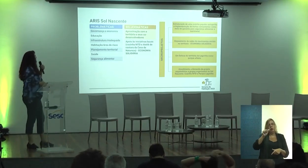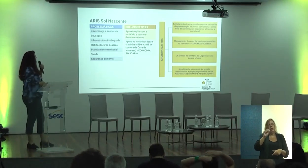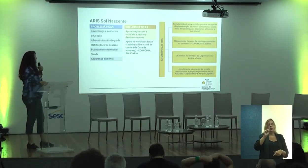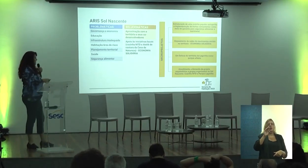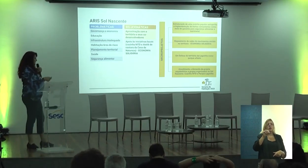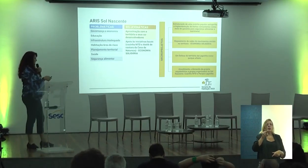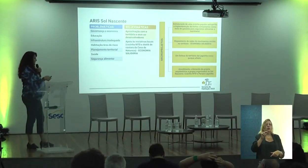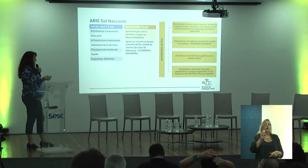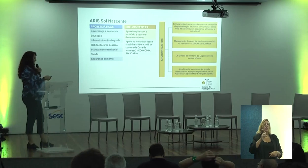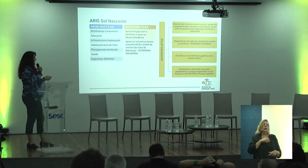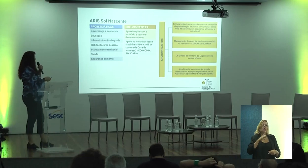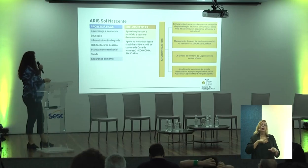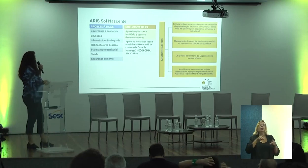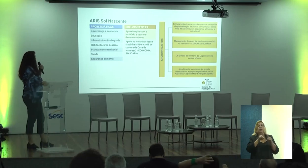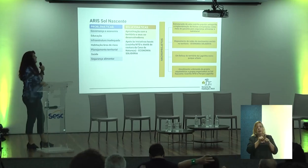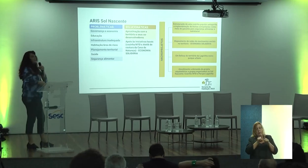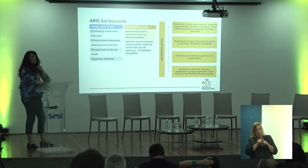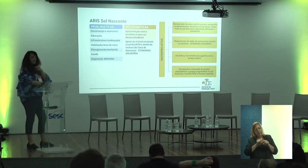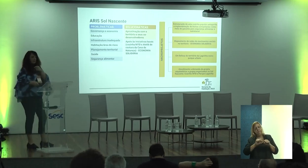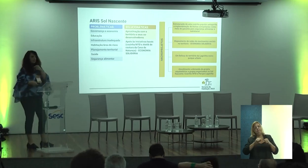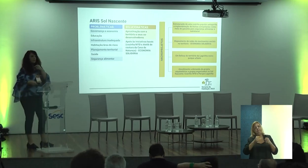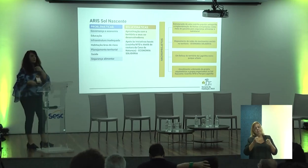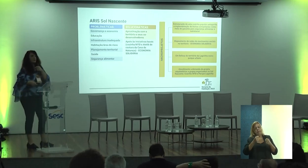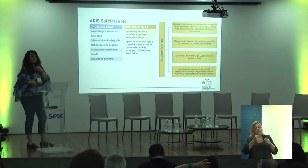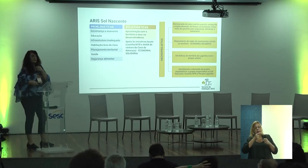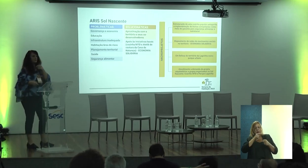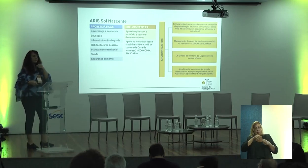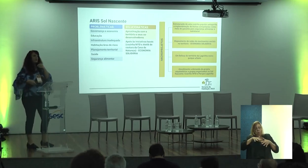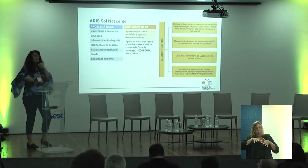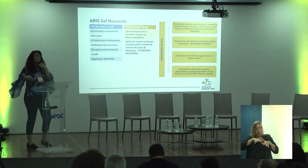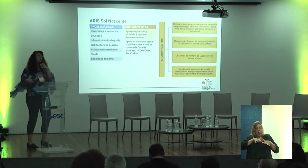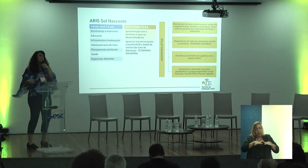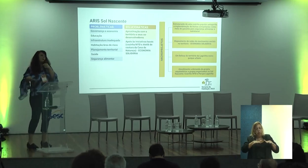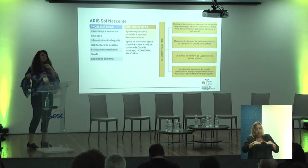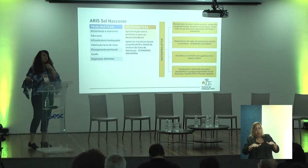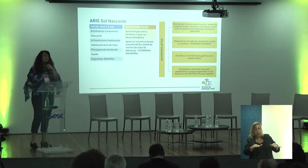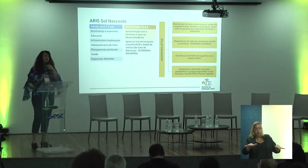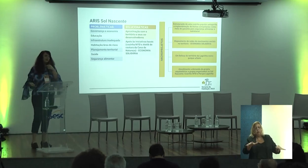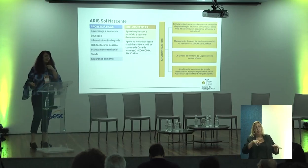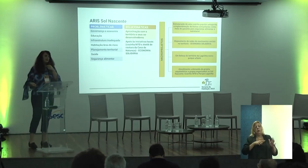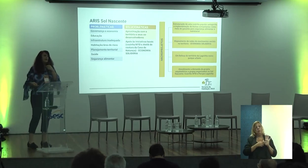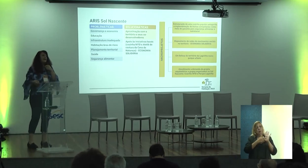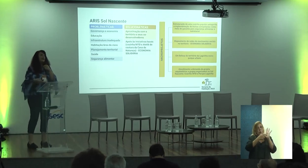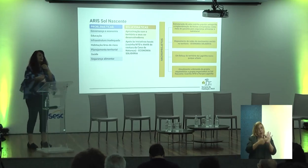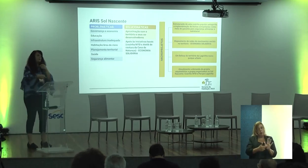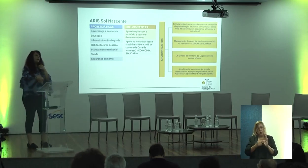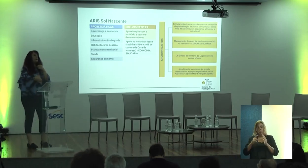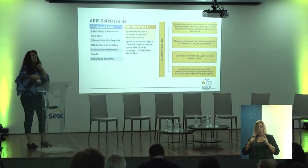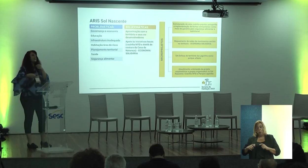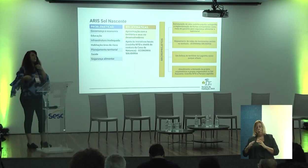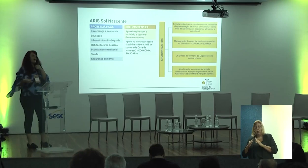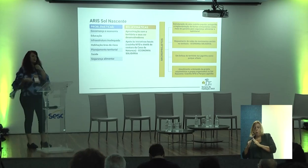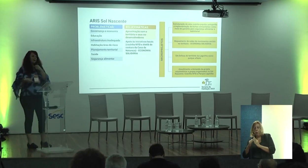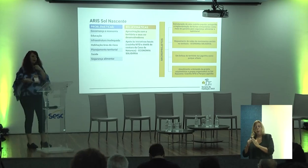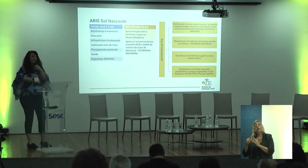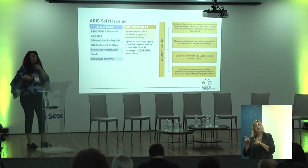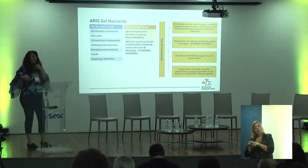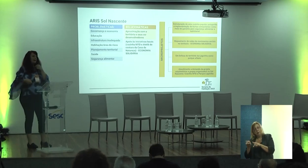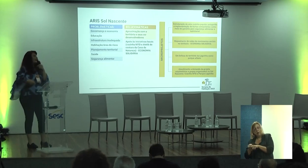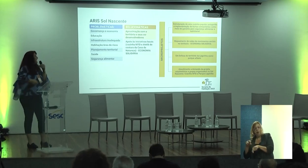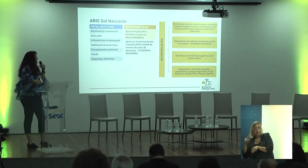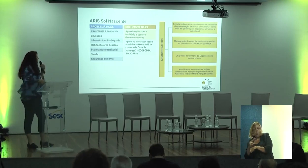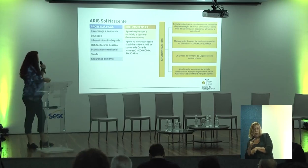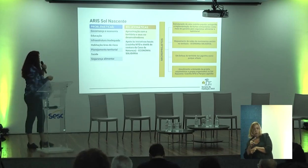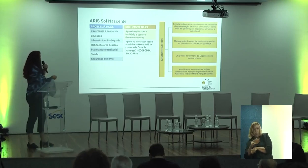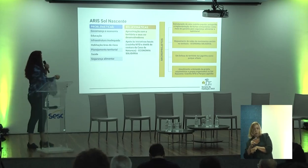defesa da Lagoinha, que é uma área que ainda tem nascente no Sol Nascente, mostrando que a periferia, ela também quer resguardar